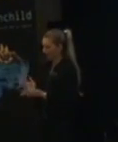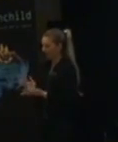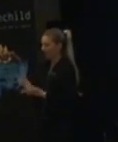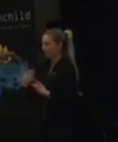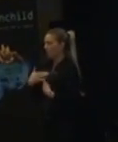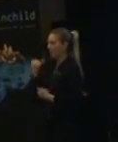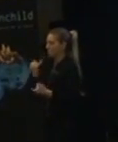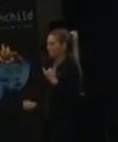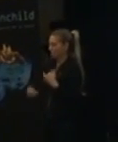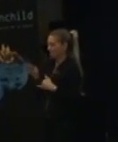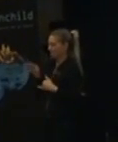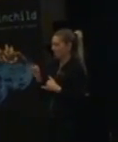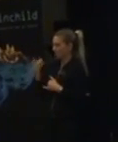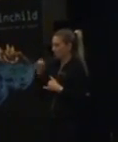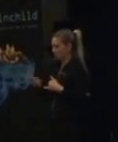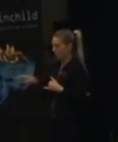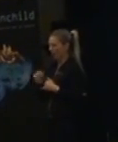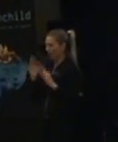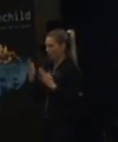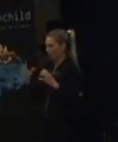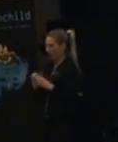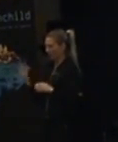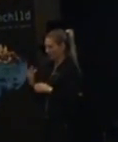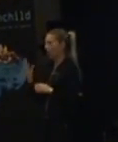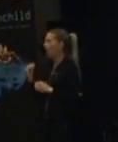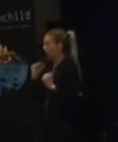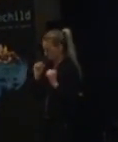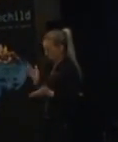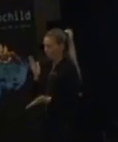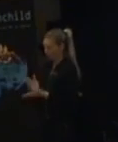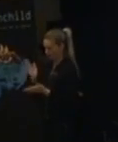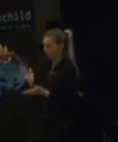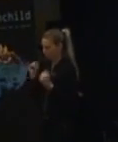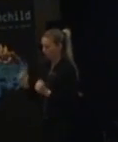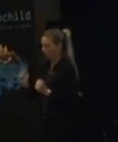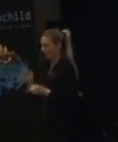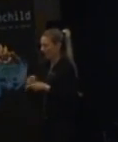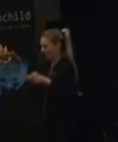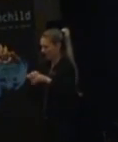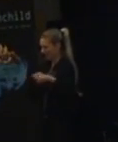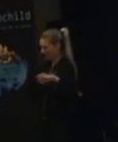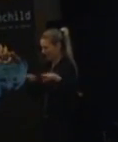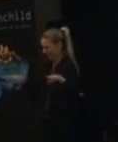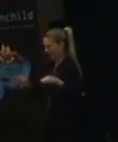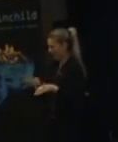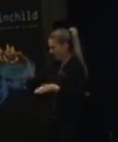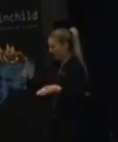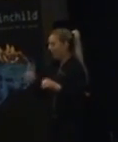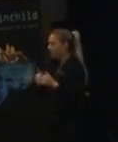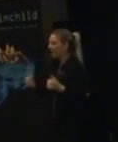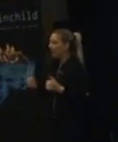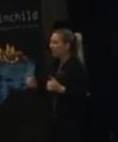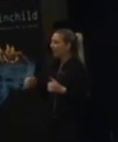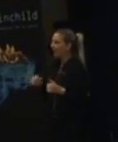minimum. Som alla ska få klara i årskurs 3. Absolut. Självklart. Vi ska ha en likvärdig skola. Men att man ska kunna